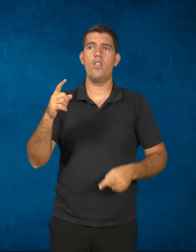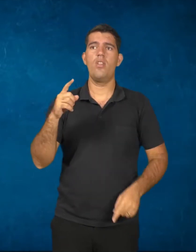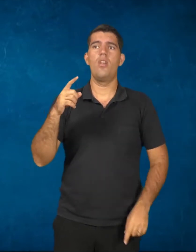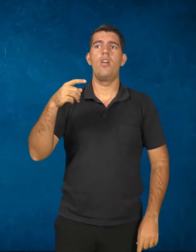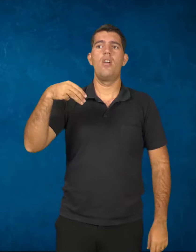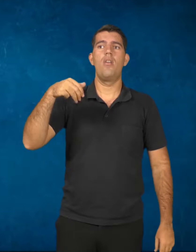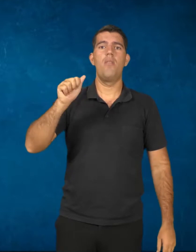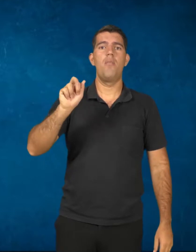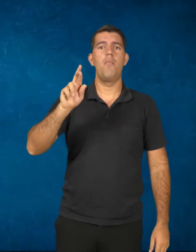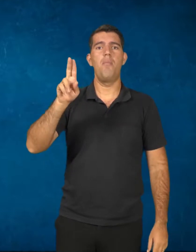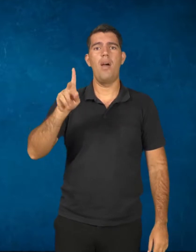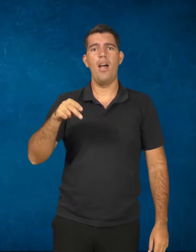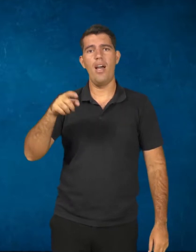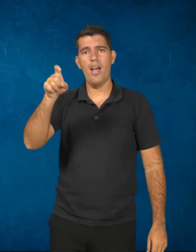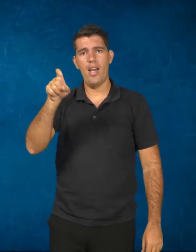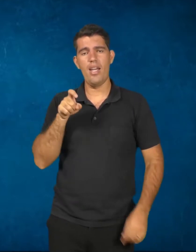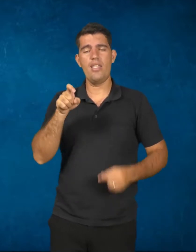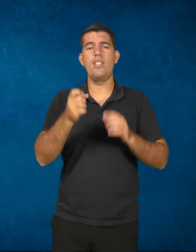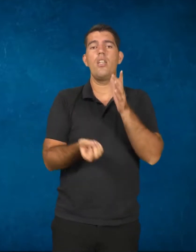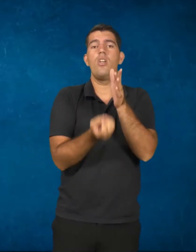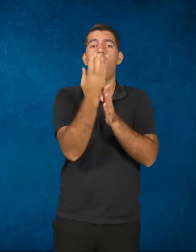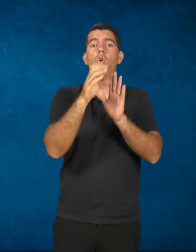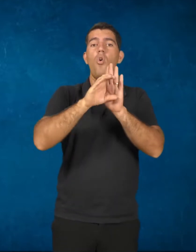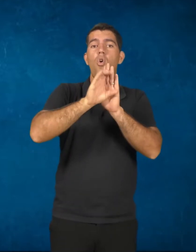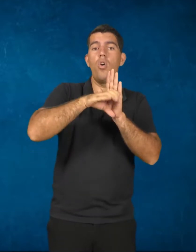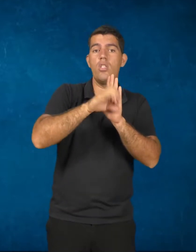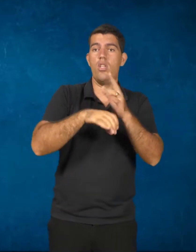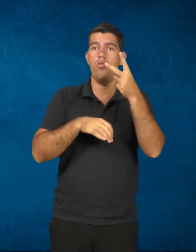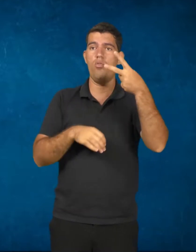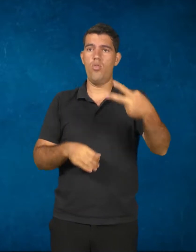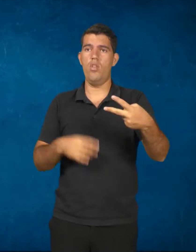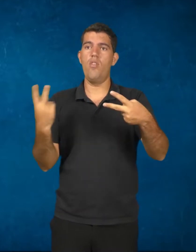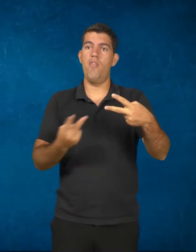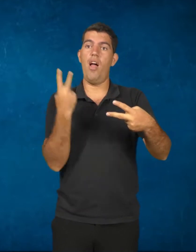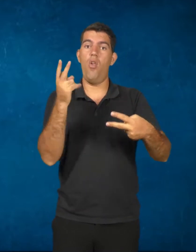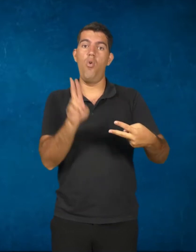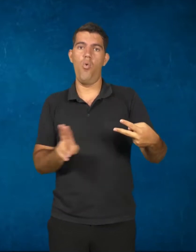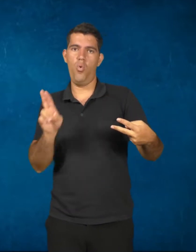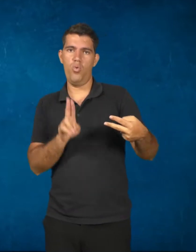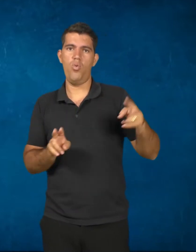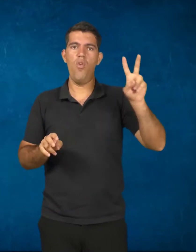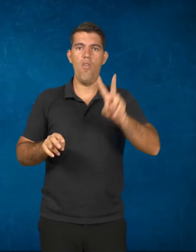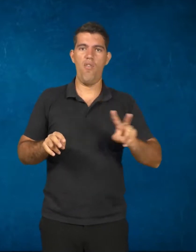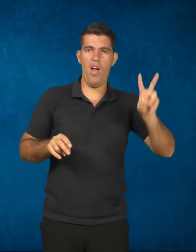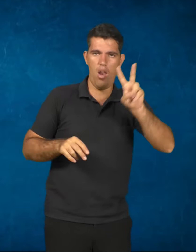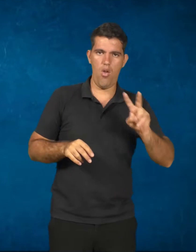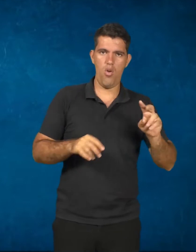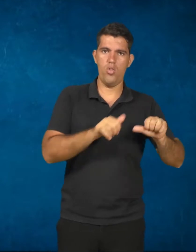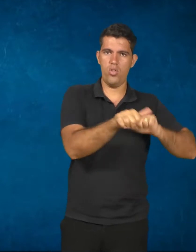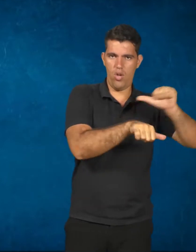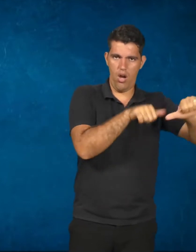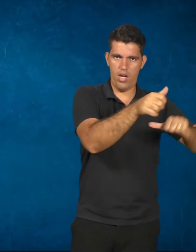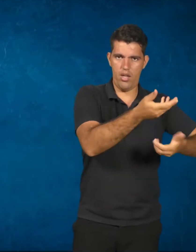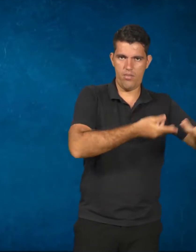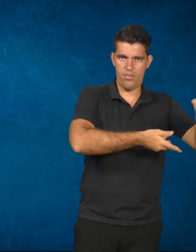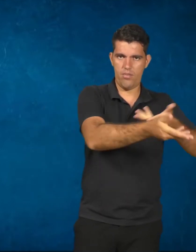dois conceitos muito importantes. Valor de uso e valor de troca. Partindo do momento em que o